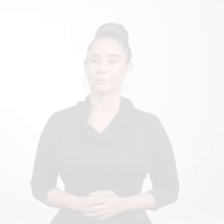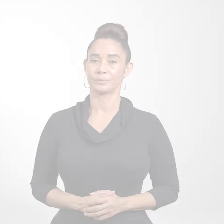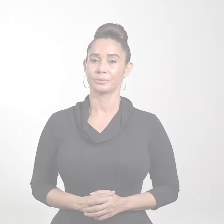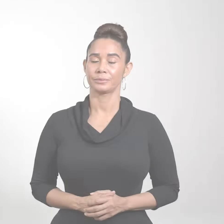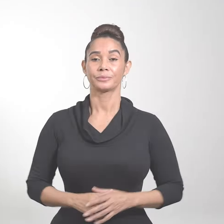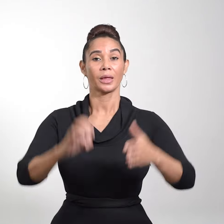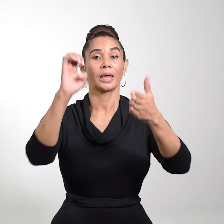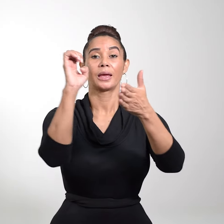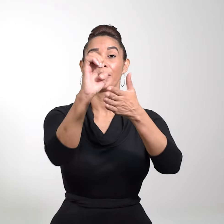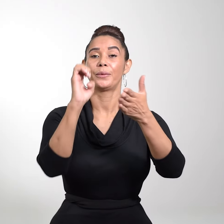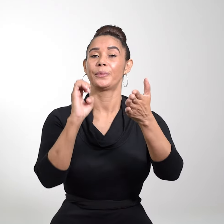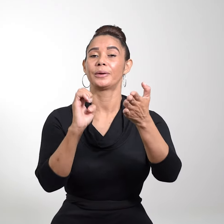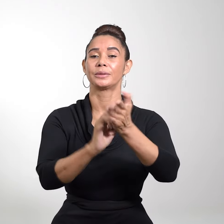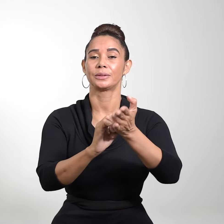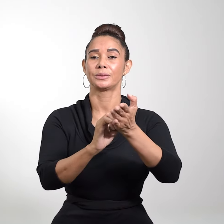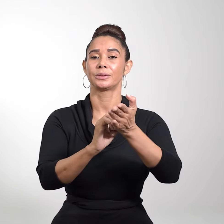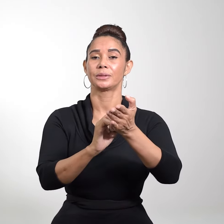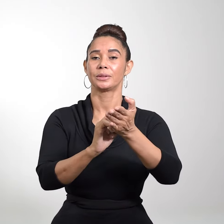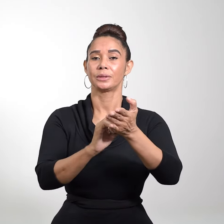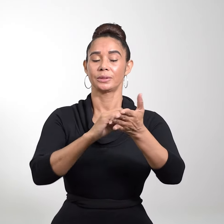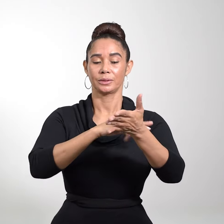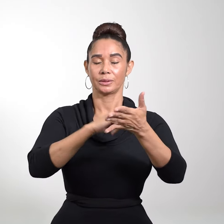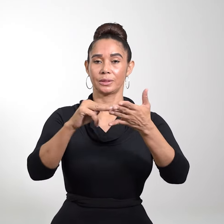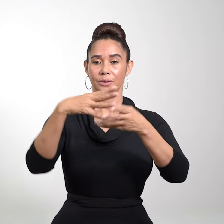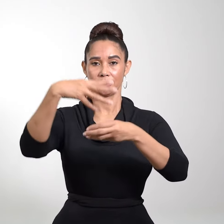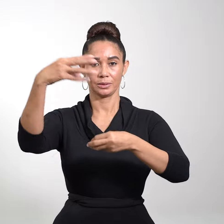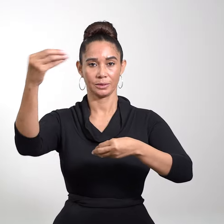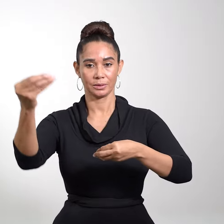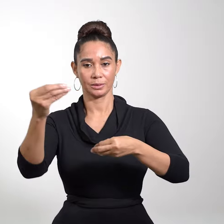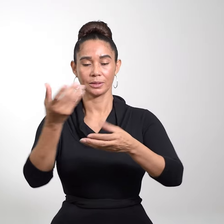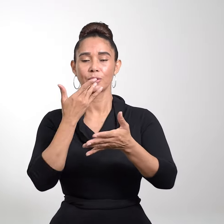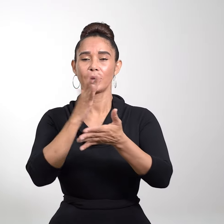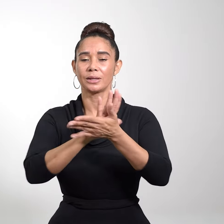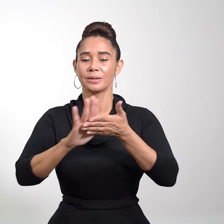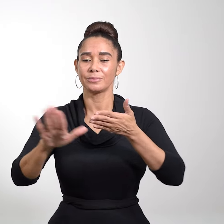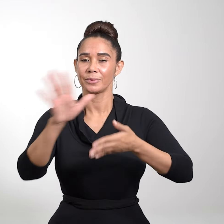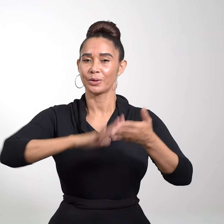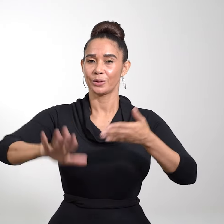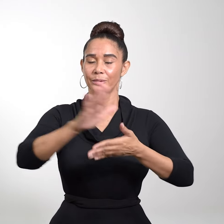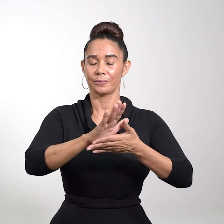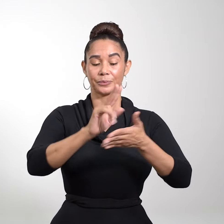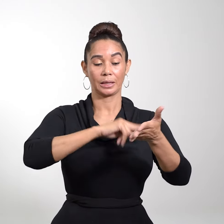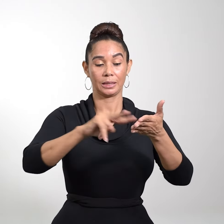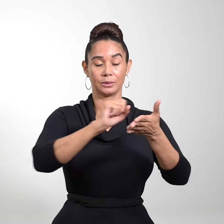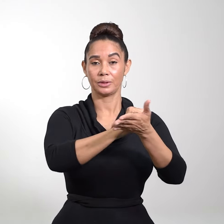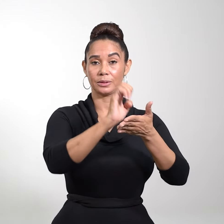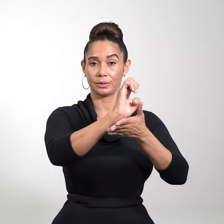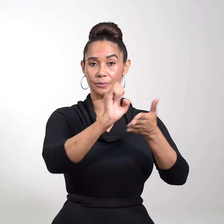Evangelio La lepra se le quitó y quedó limpio. Lectura del Santo Evangelio según